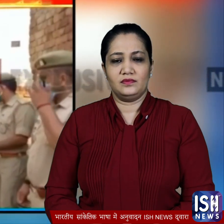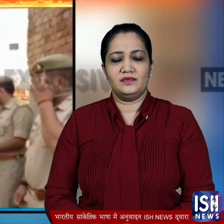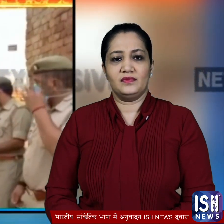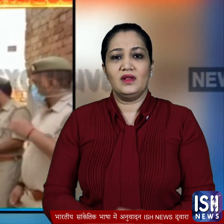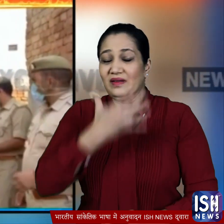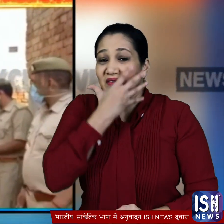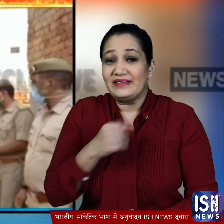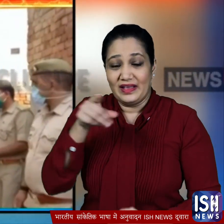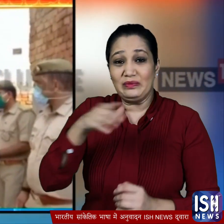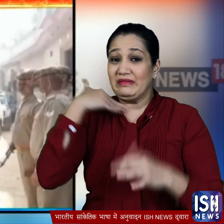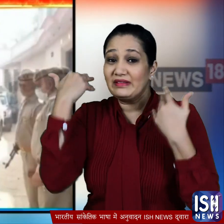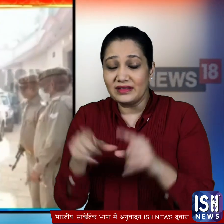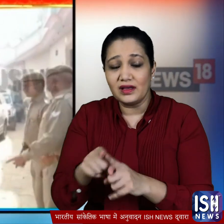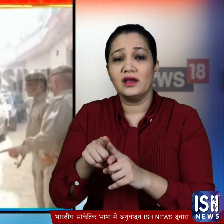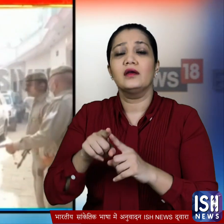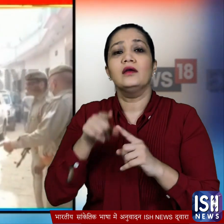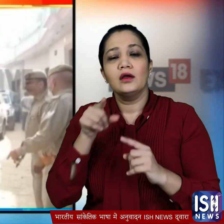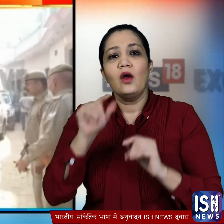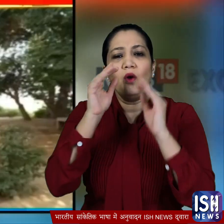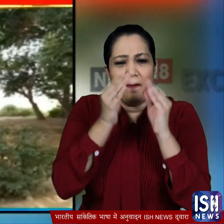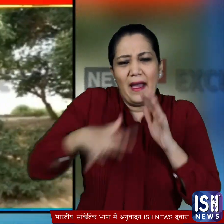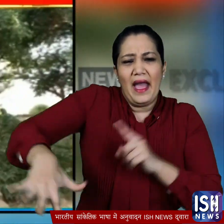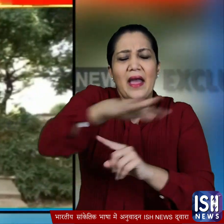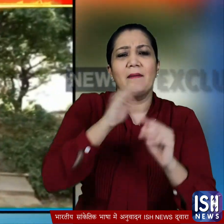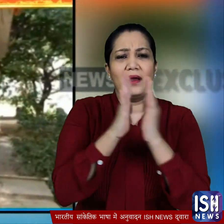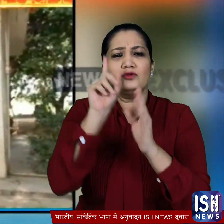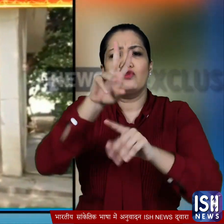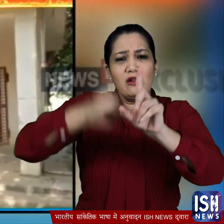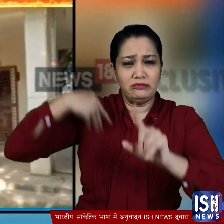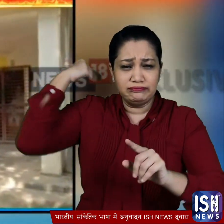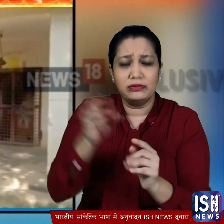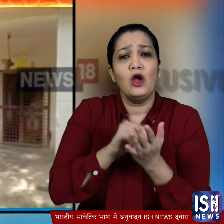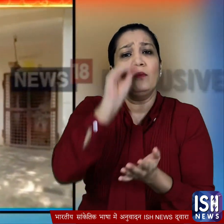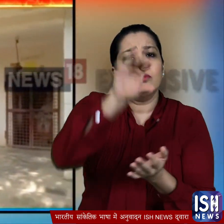पताया गया कि जिस साधू का शव मिला वो इलाके के एक मंदिर में बीते बारा साल से पूजा कर रहे थे